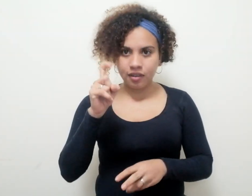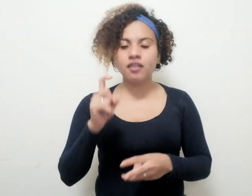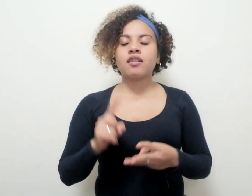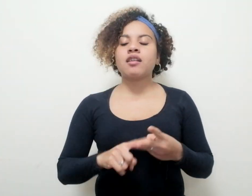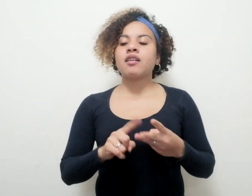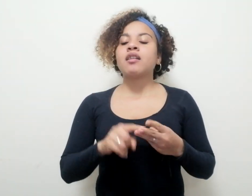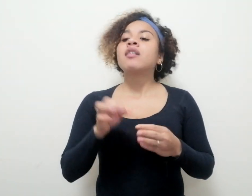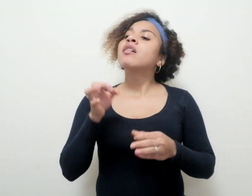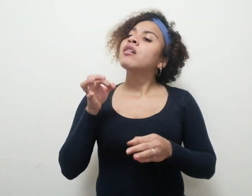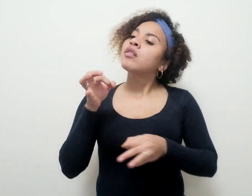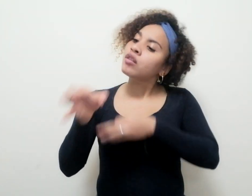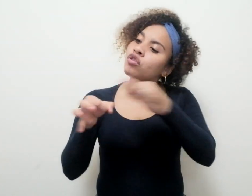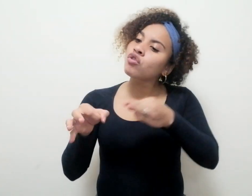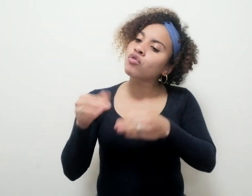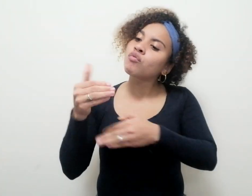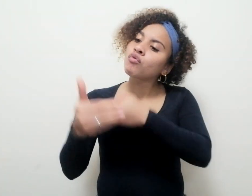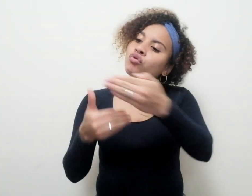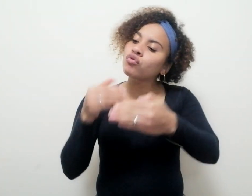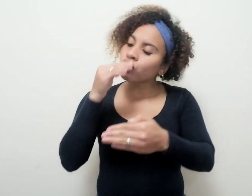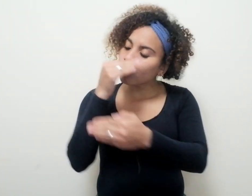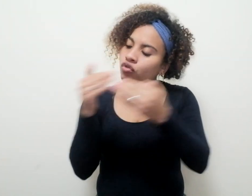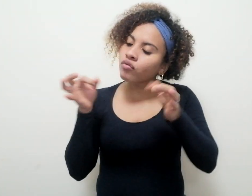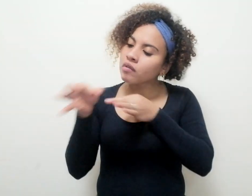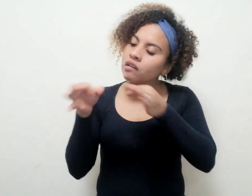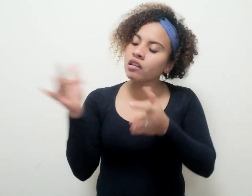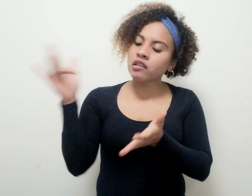Lecciones para un Niño que Llega Tarde, 2011.